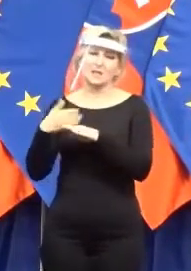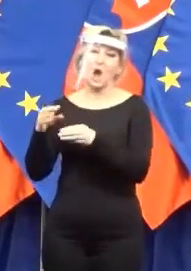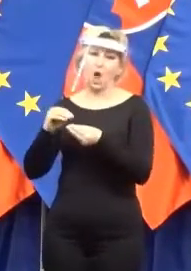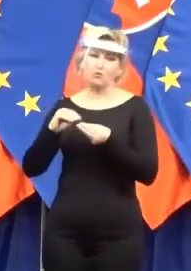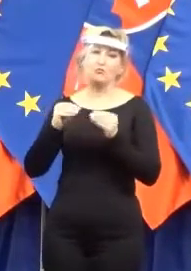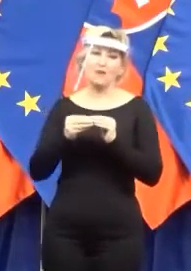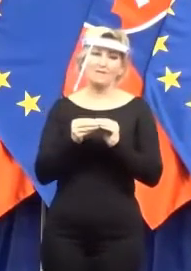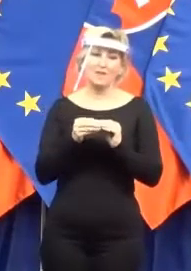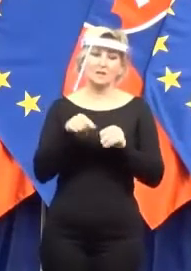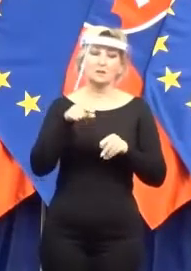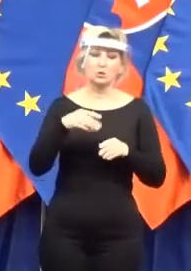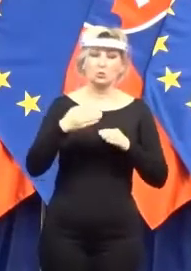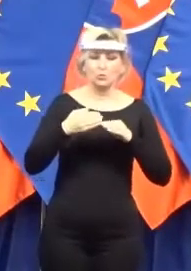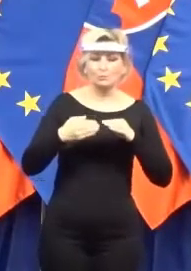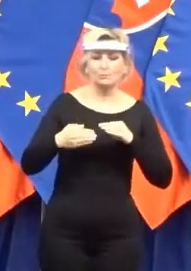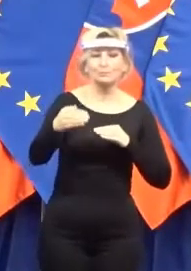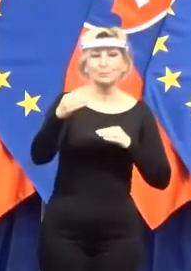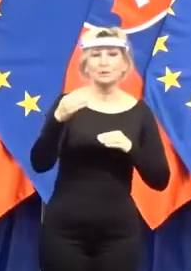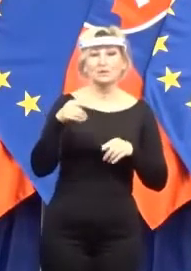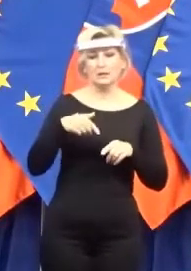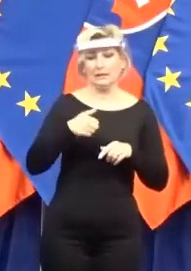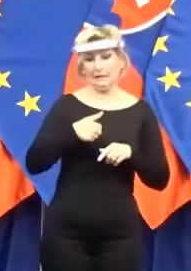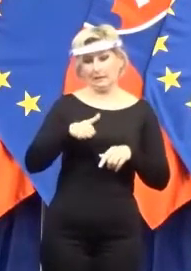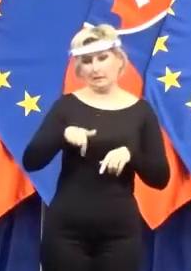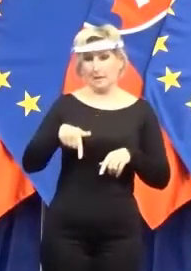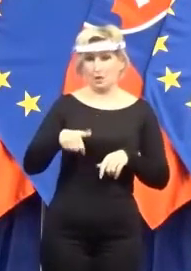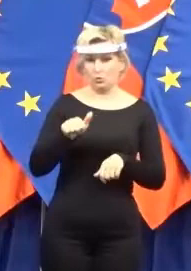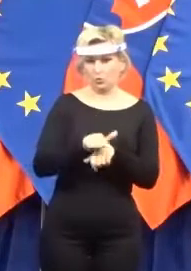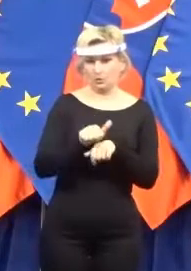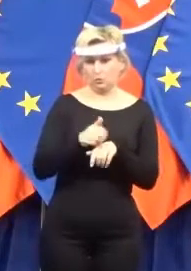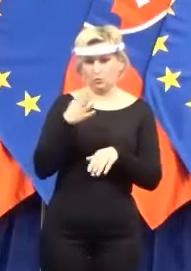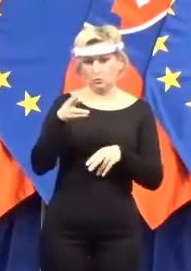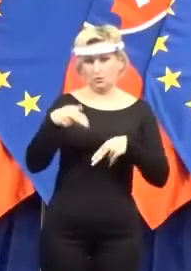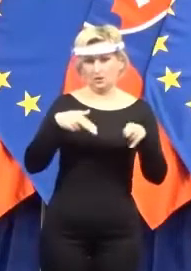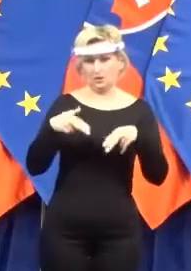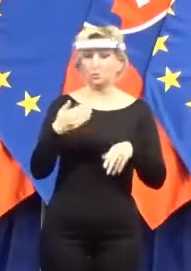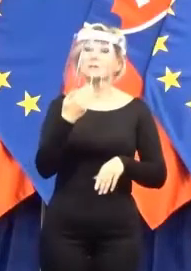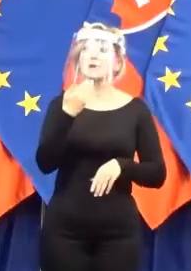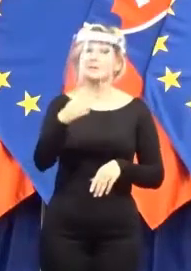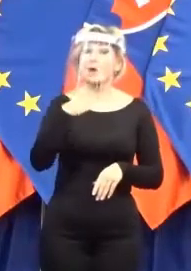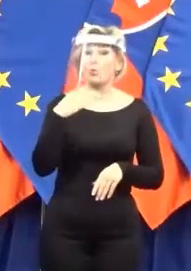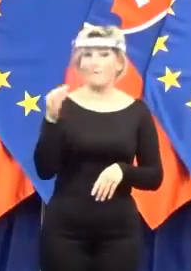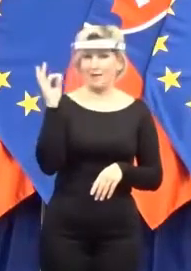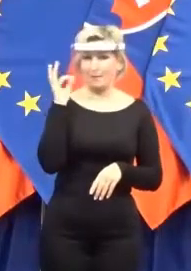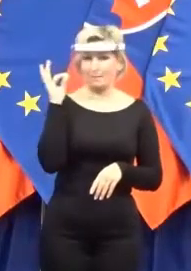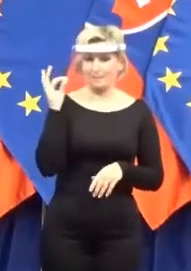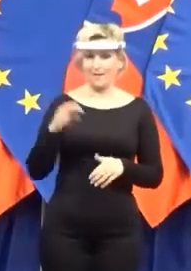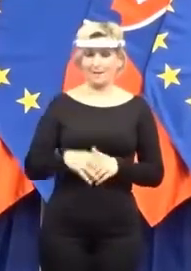nážitosti, o ktorých budeme diskutovať v priebu tohto týždňu. Ďakujem, Ďakujem, Ďakujem, Ďakujem.